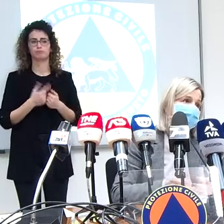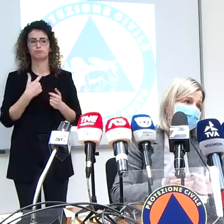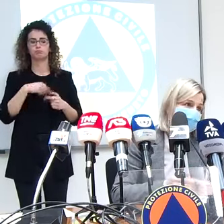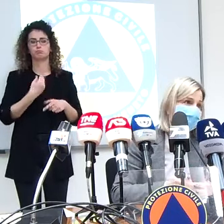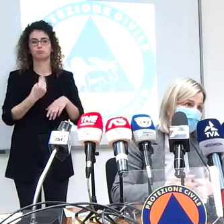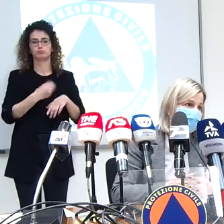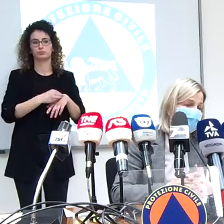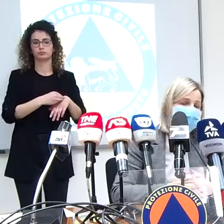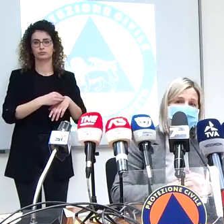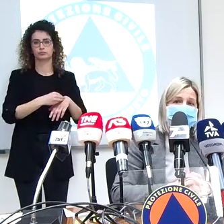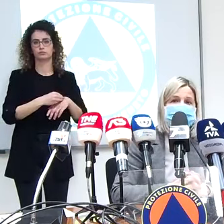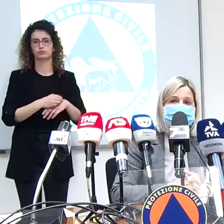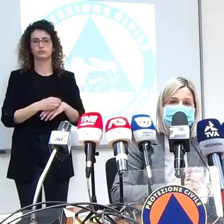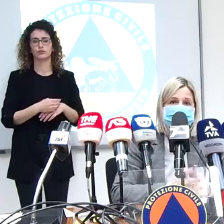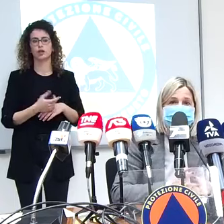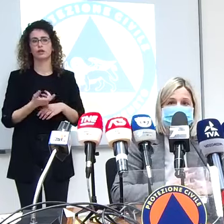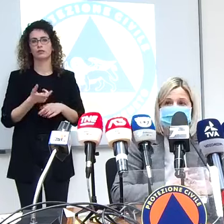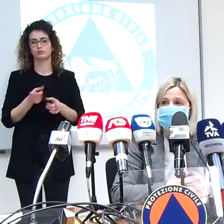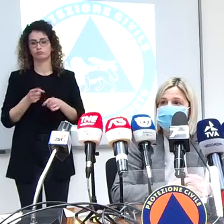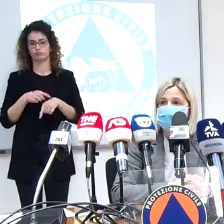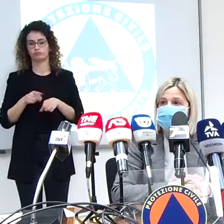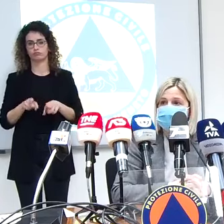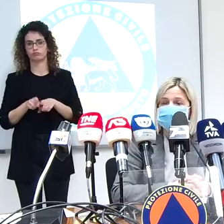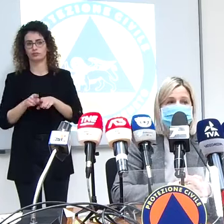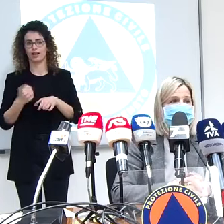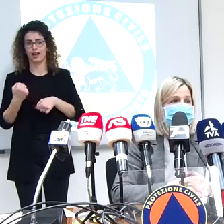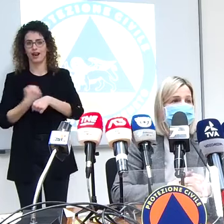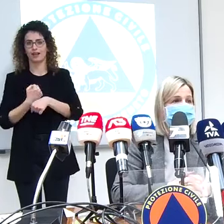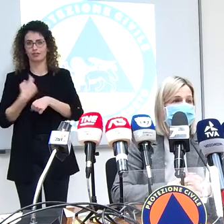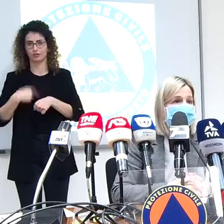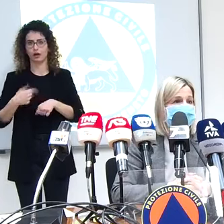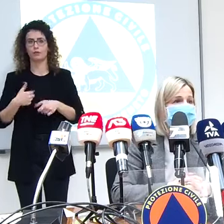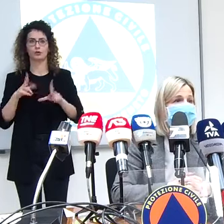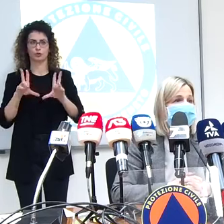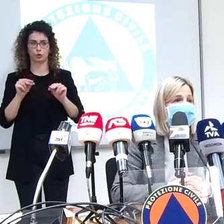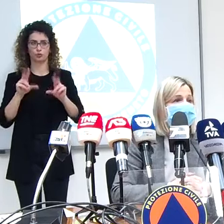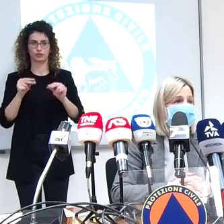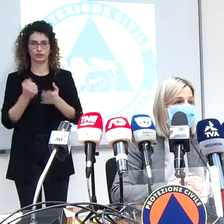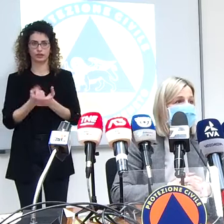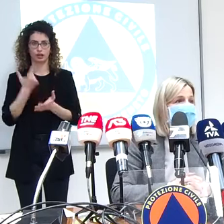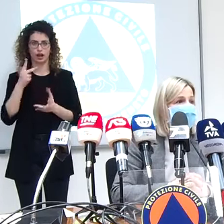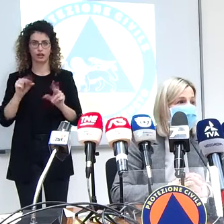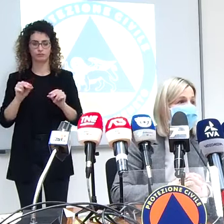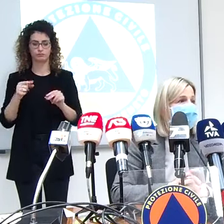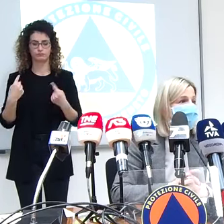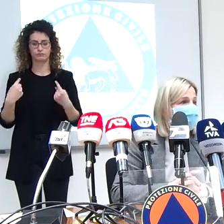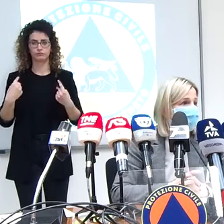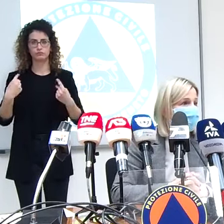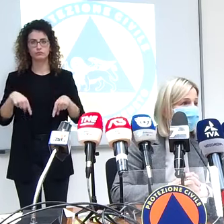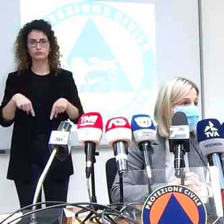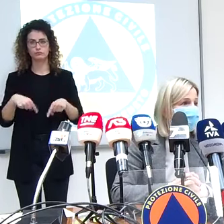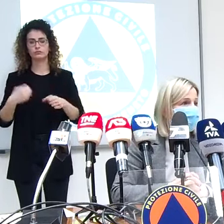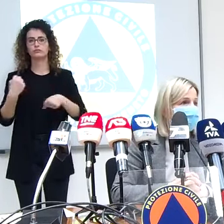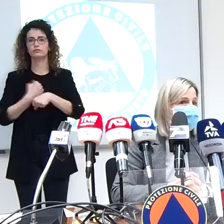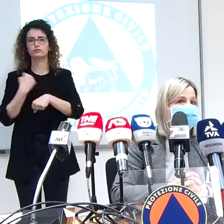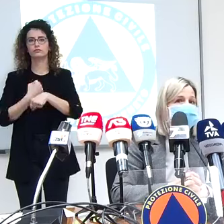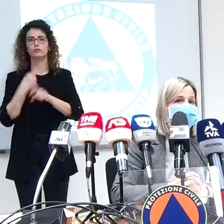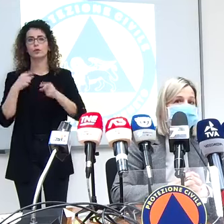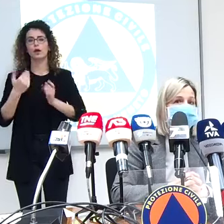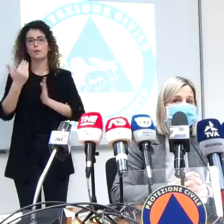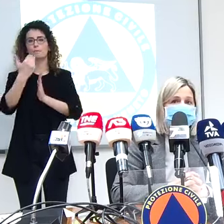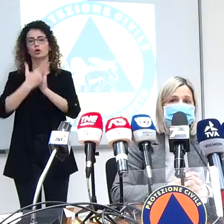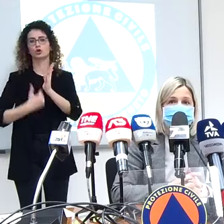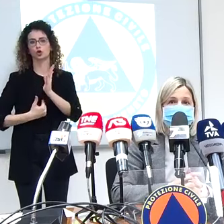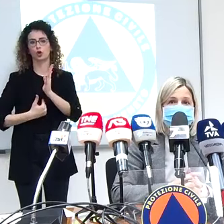noi nel frattempo abbiamo lavorato e questa è la novità più importante per quanto riguarda il protocollo per